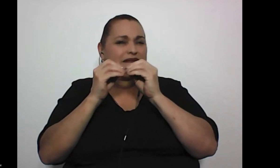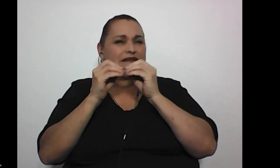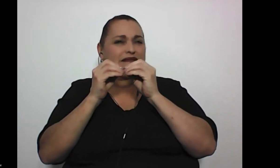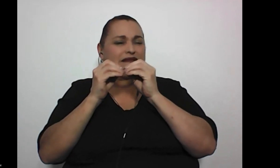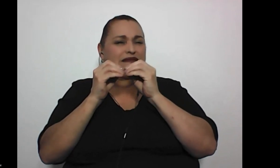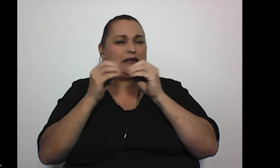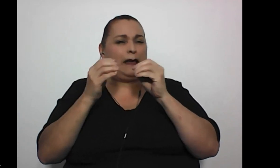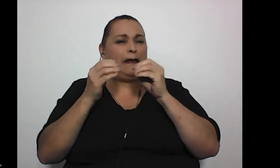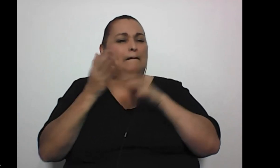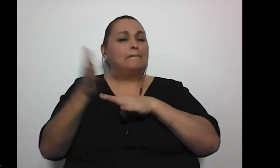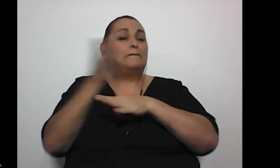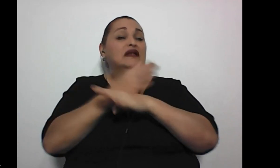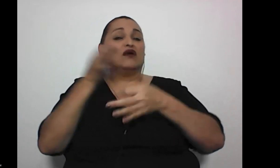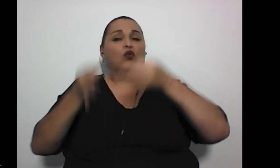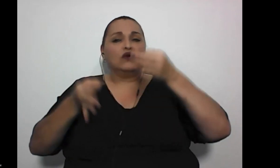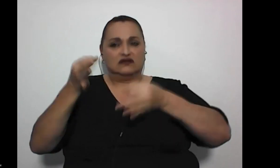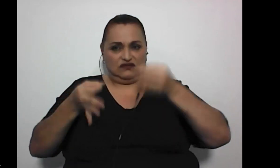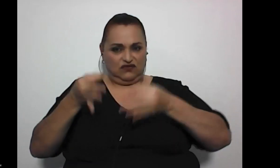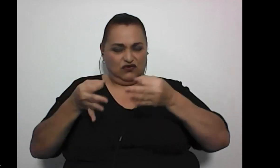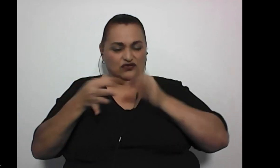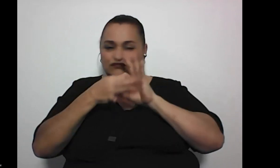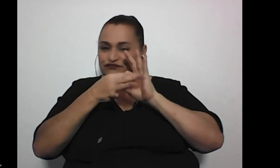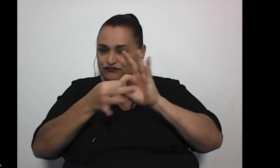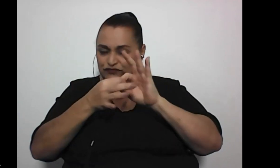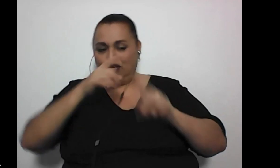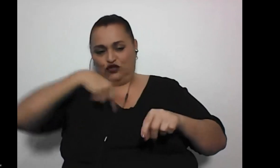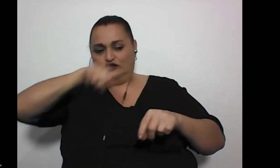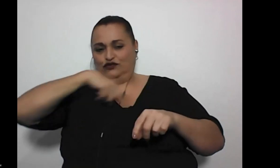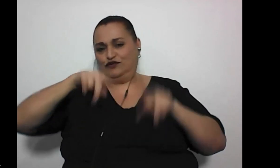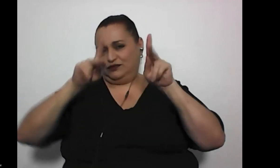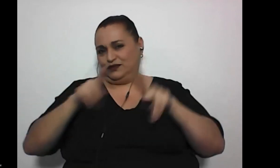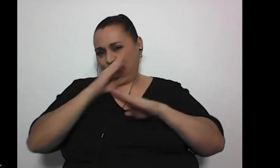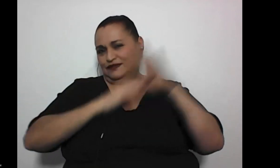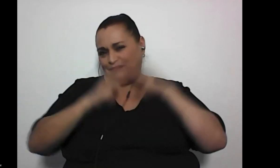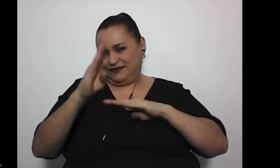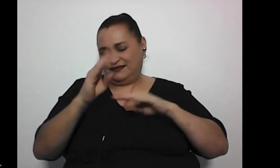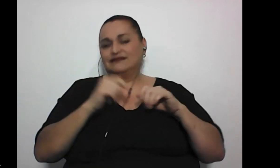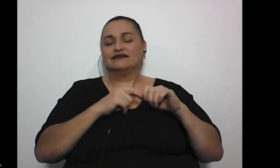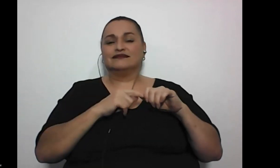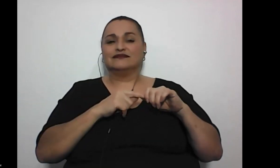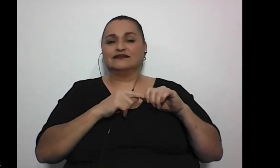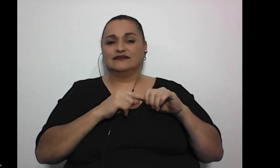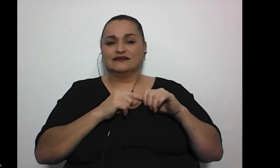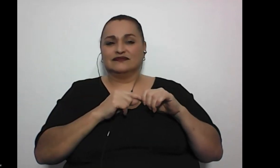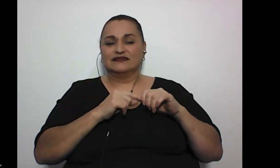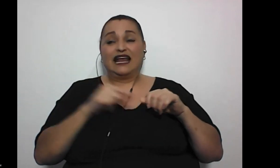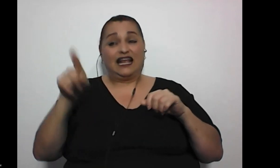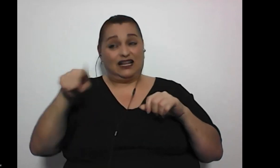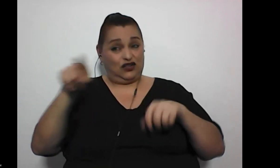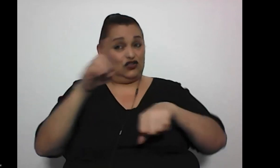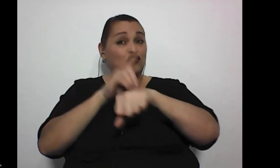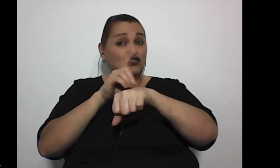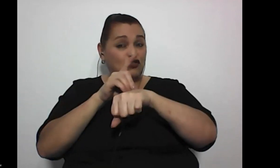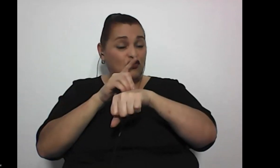prejuicios con respecto a nosotros y son los que más